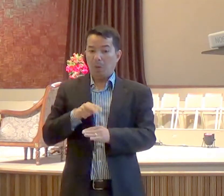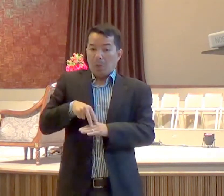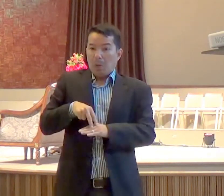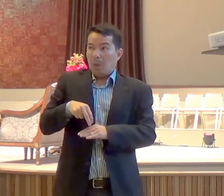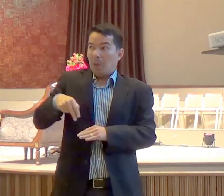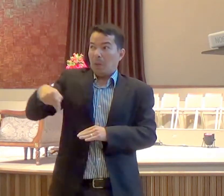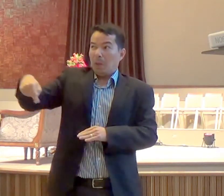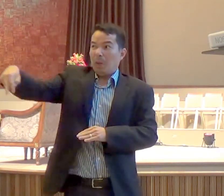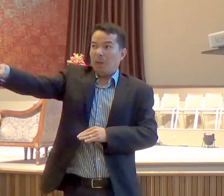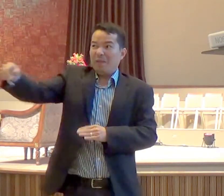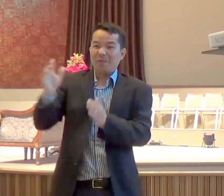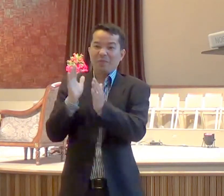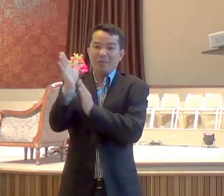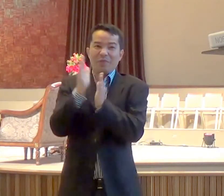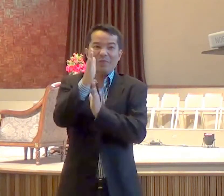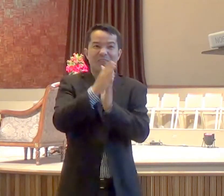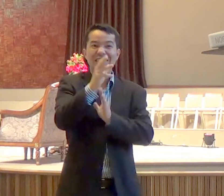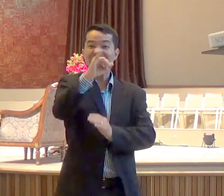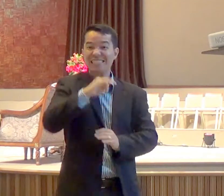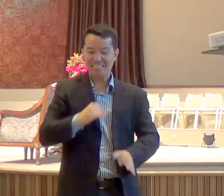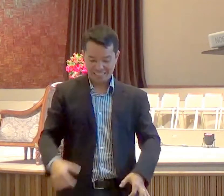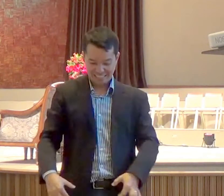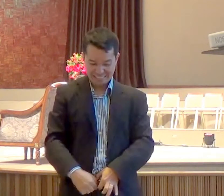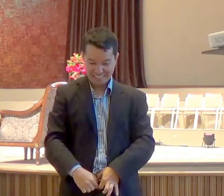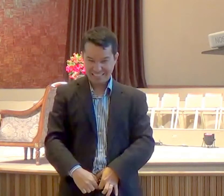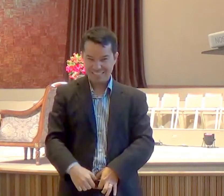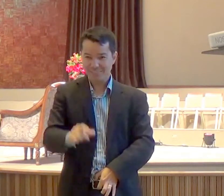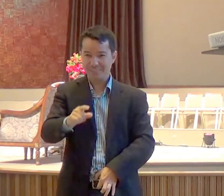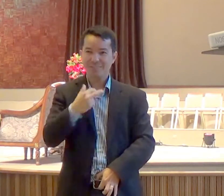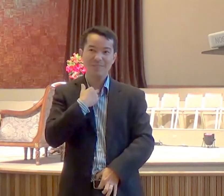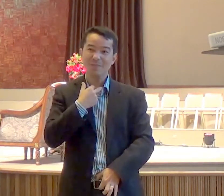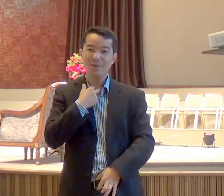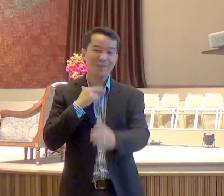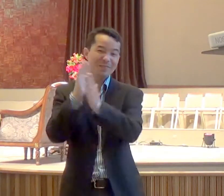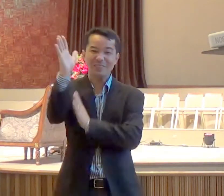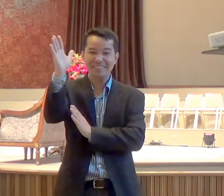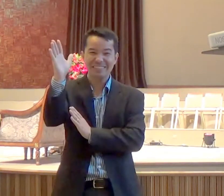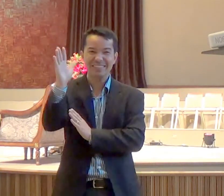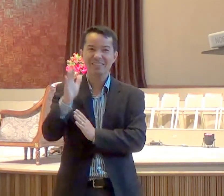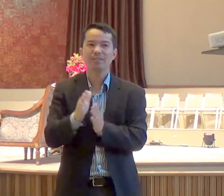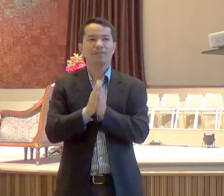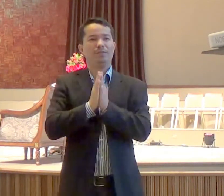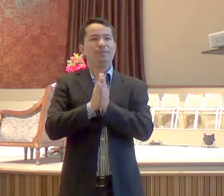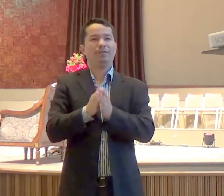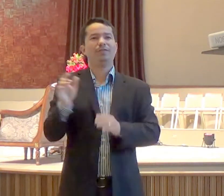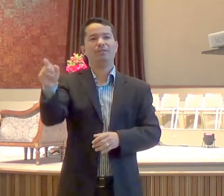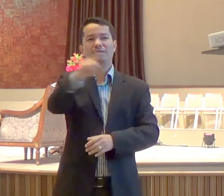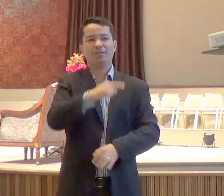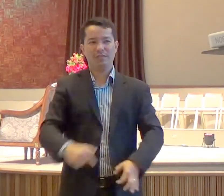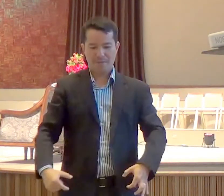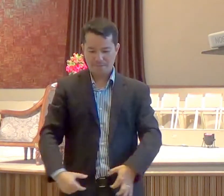fora, então bota cinto de segurança para preso, então bota seu cinto de segurança agora, vamos ouvir o que Deus tem para falar para nós,